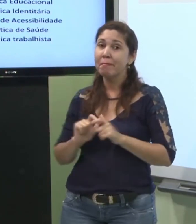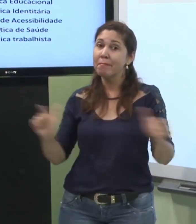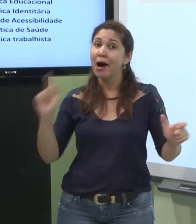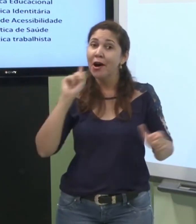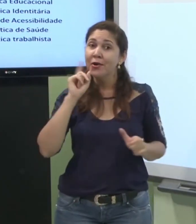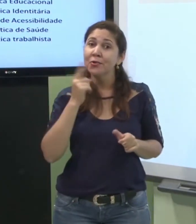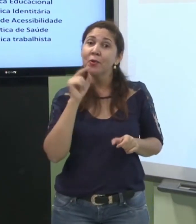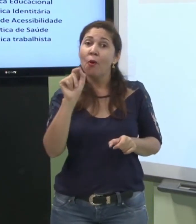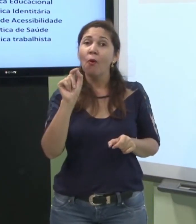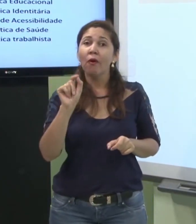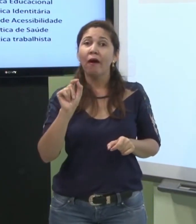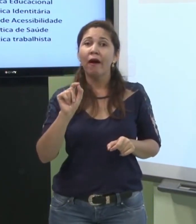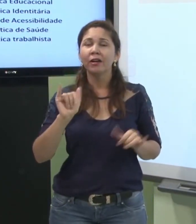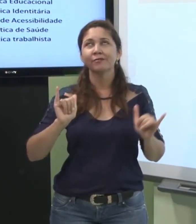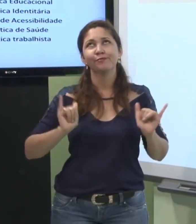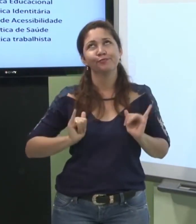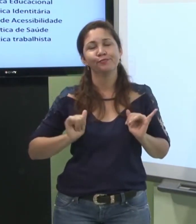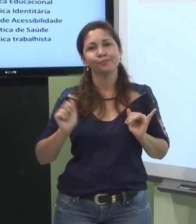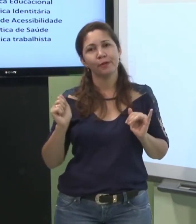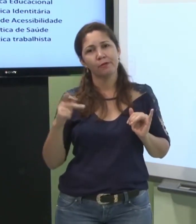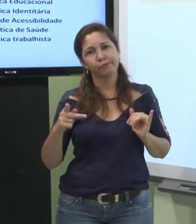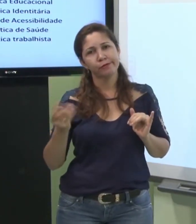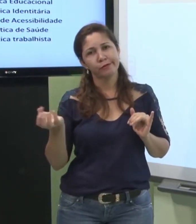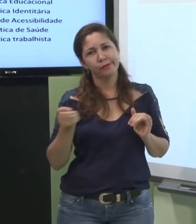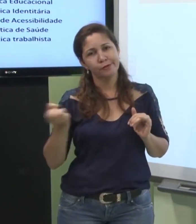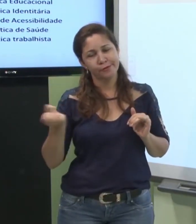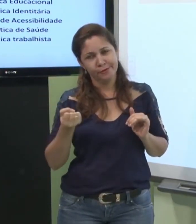antigamente a maioria dos surdos eram aposentados